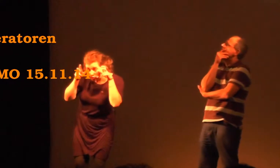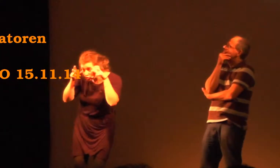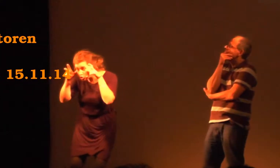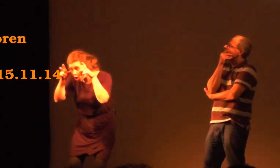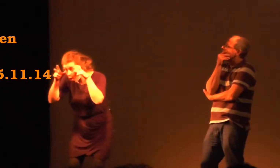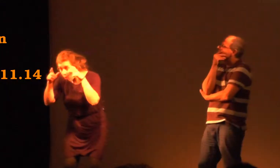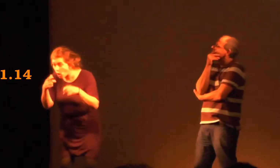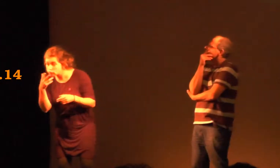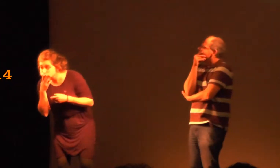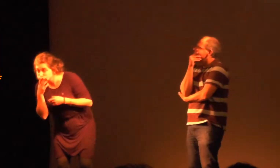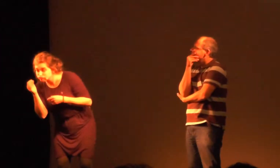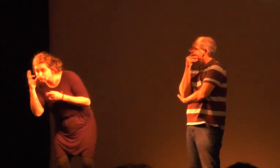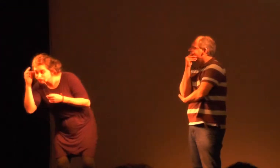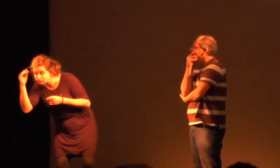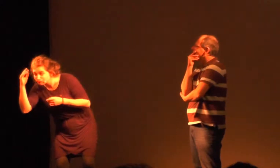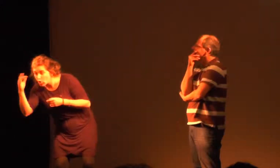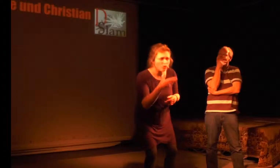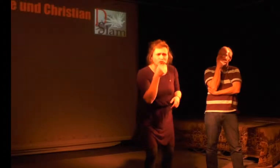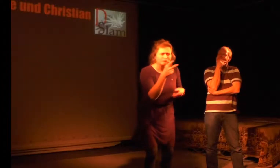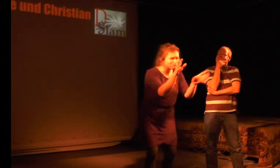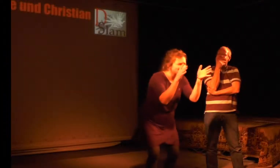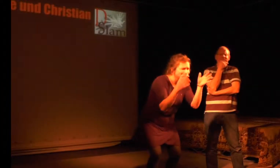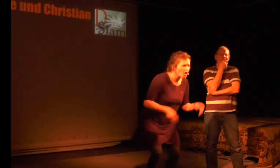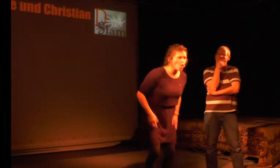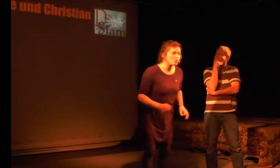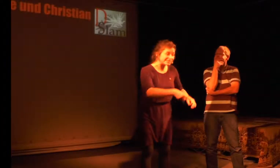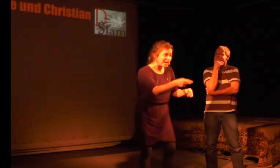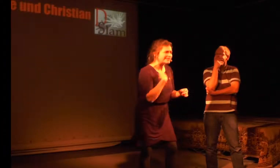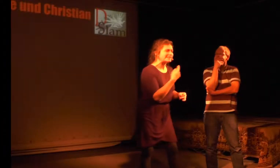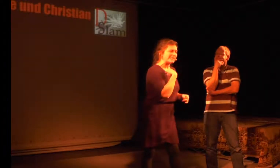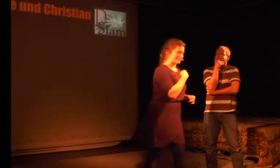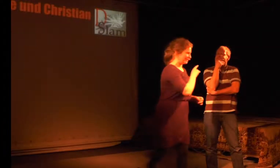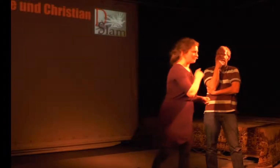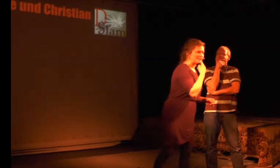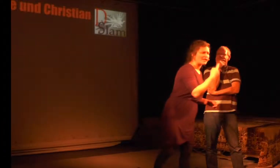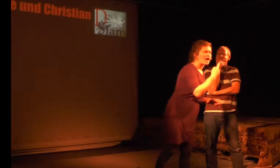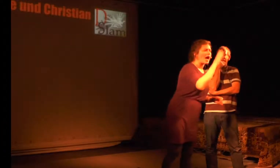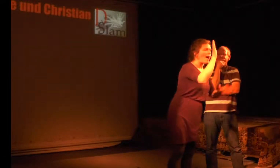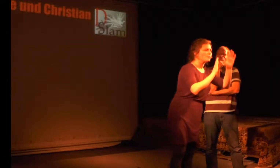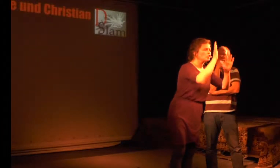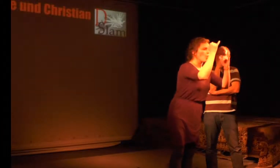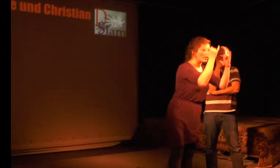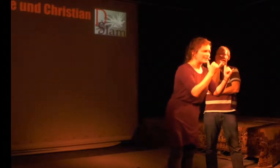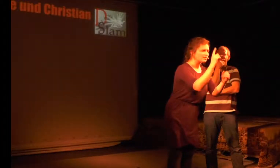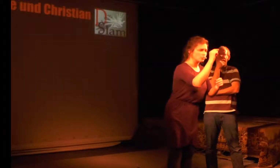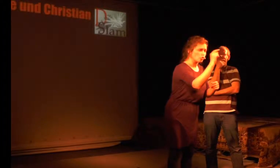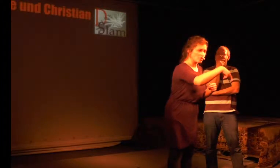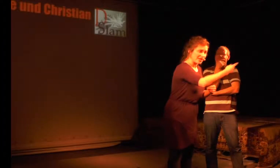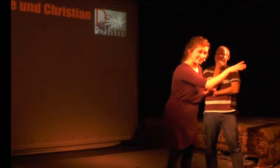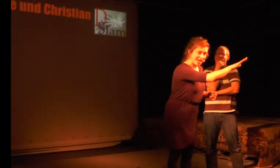Okay, also ihr müsst ganz, ganz genau zuschauen, was die Poeten machen. Und dann genau gucken, gefällt es euch gut? Wie gefällt es euch? Und das messen wir